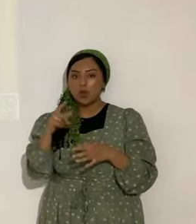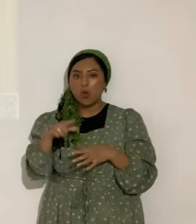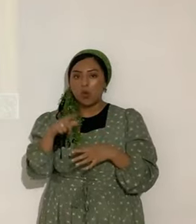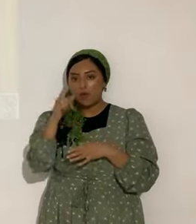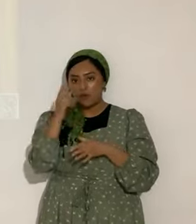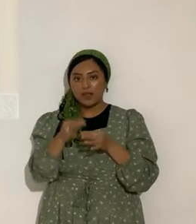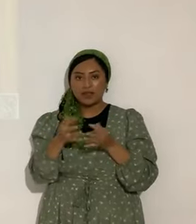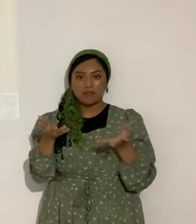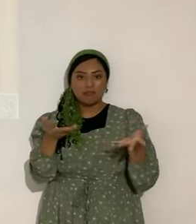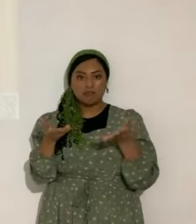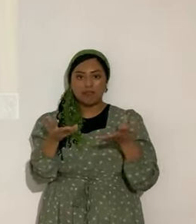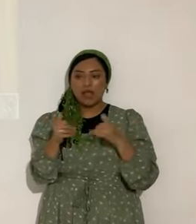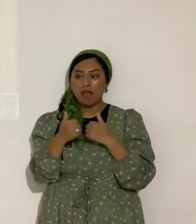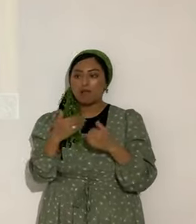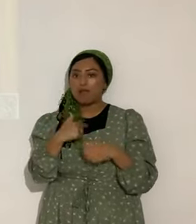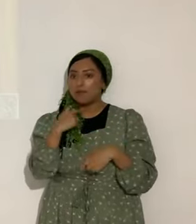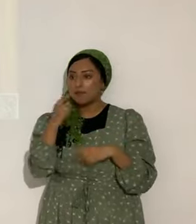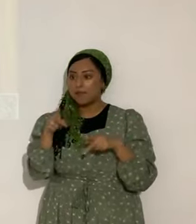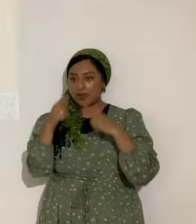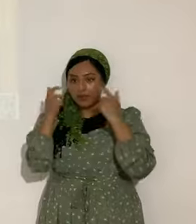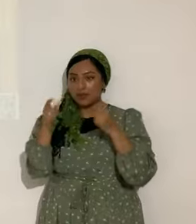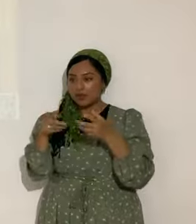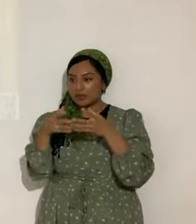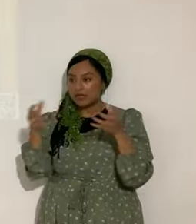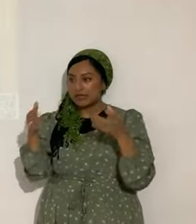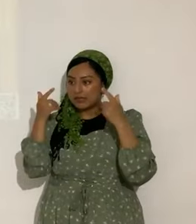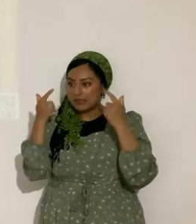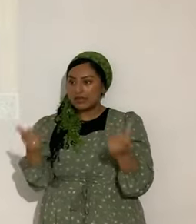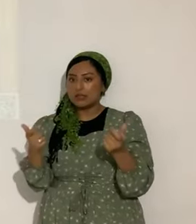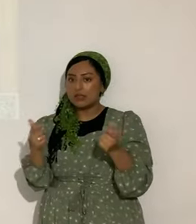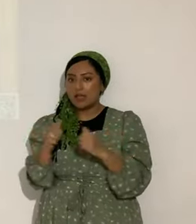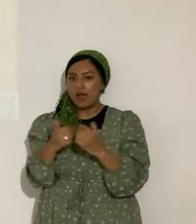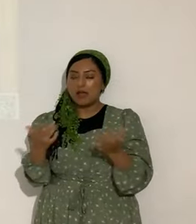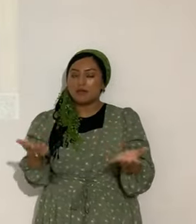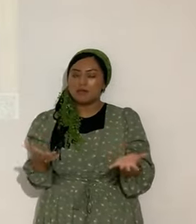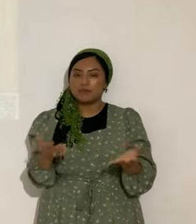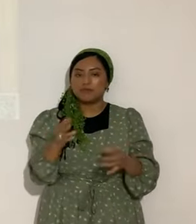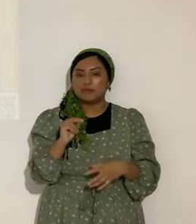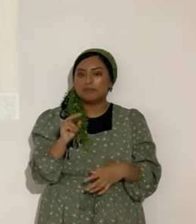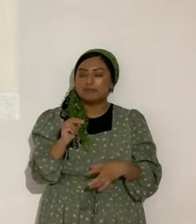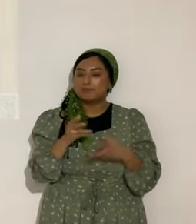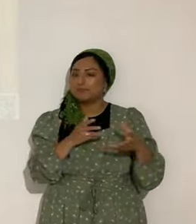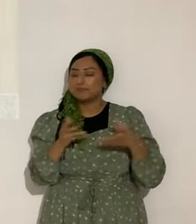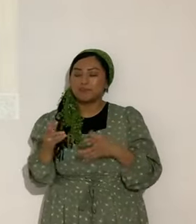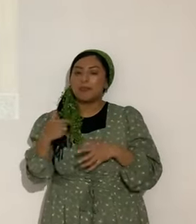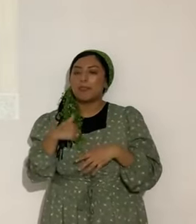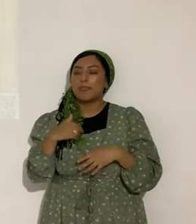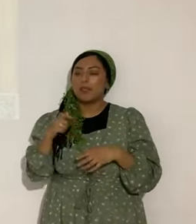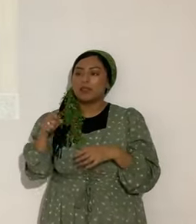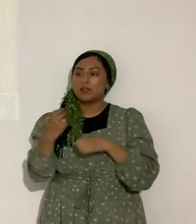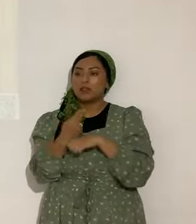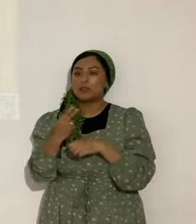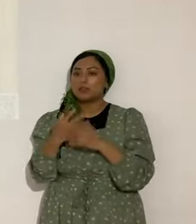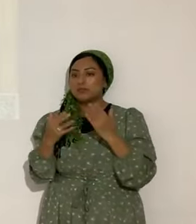entonces. ¿Cómo le voy a decir a un orgulloso? Eres muy orgulloso. Así de plano directo. No. No tengo que emplear otra técnica. ¿Sí?